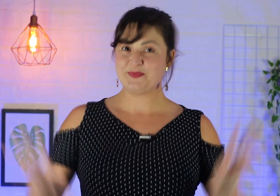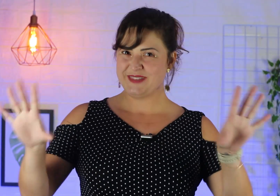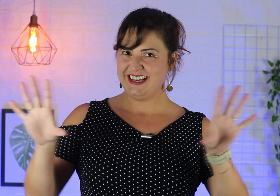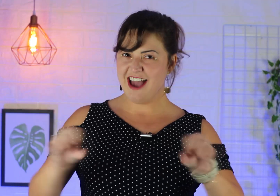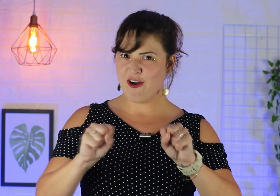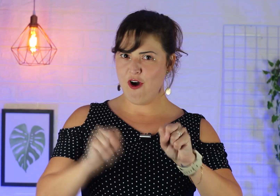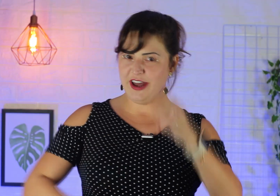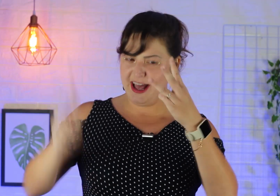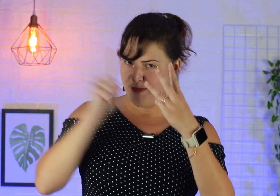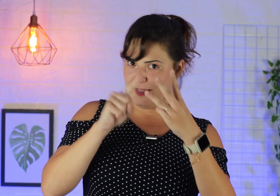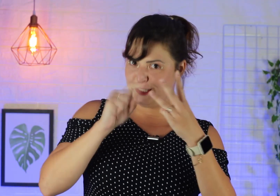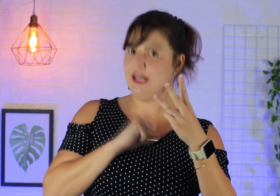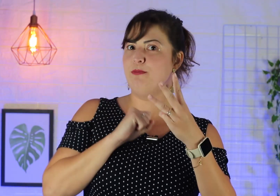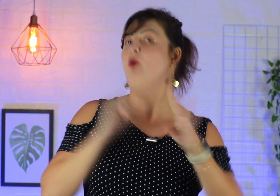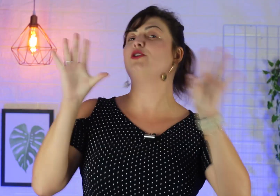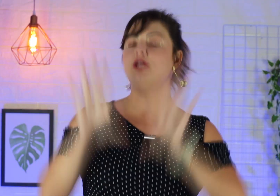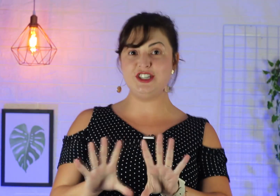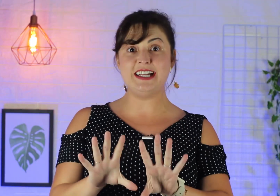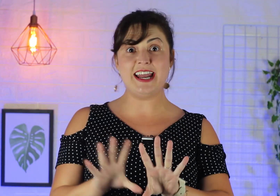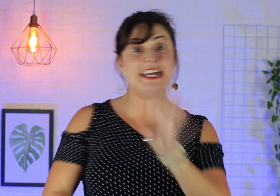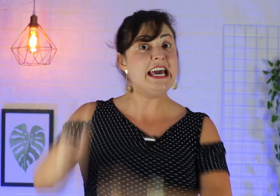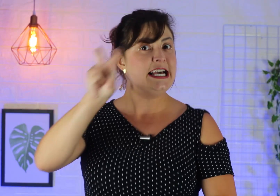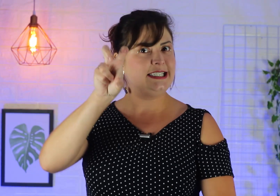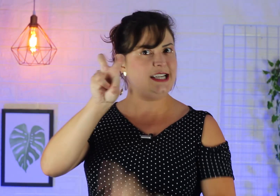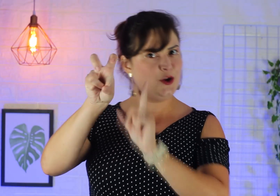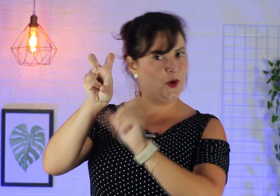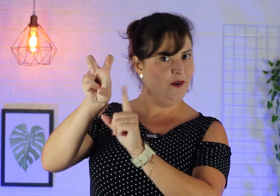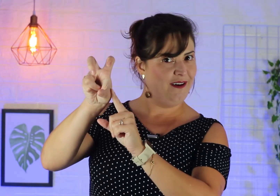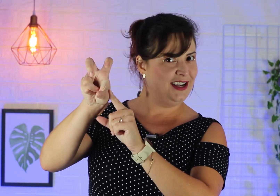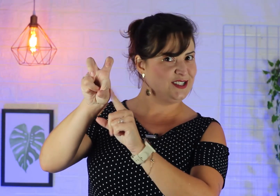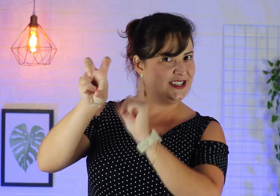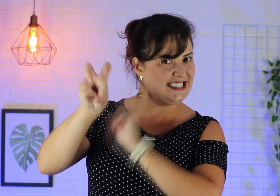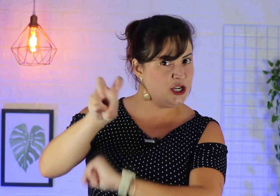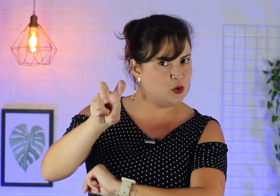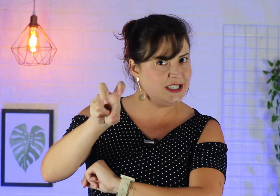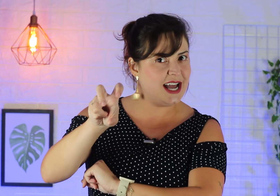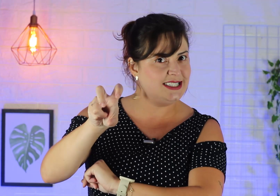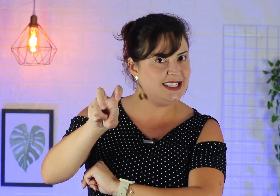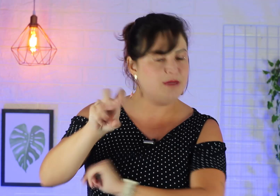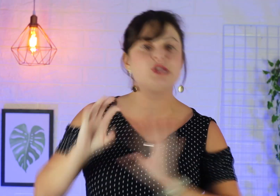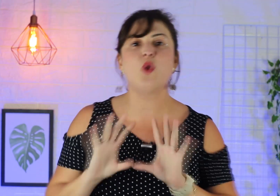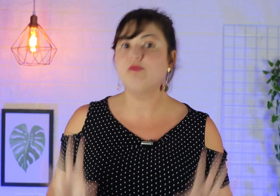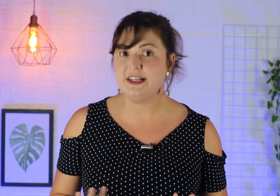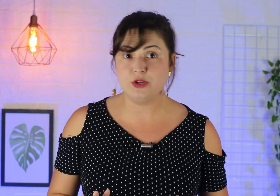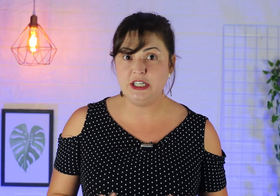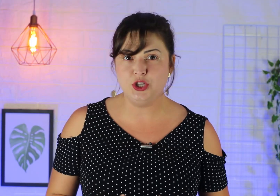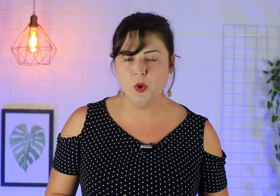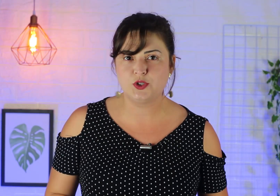E agora, terceiro ponto. Eu vou te ensinar aqui cinco, olha só, cinco sinais em Libras do contexto religioso